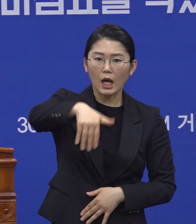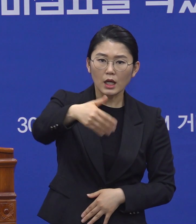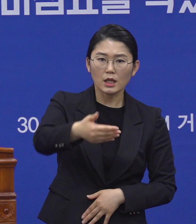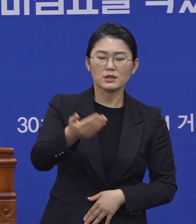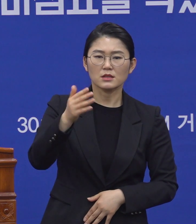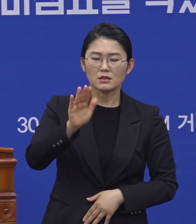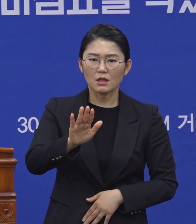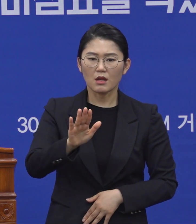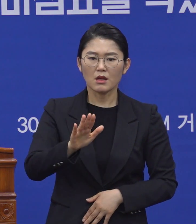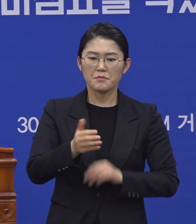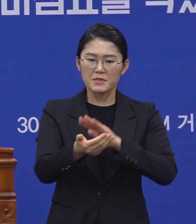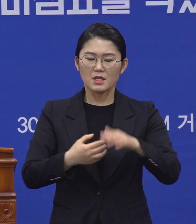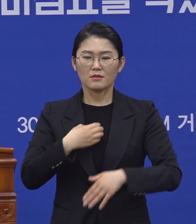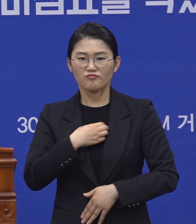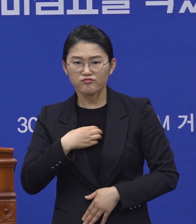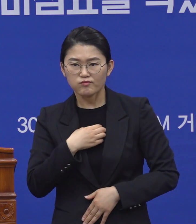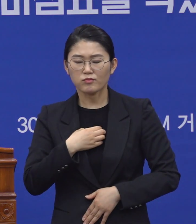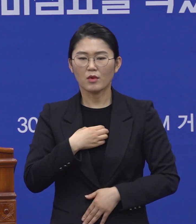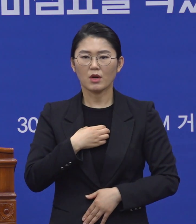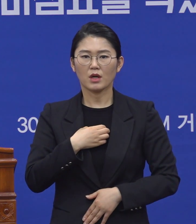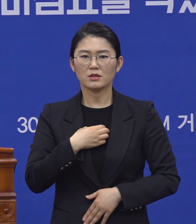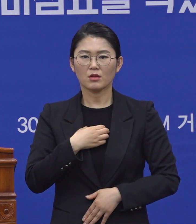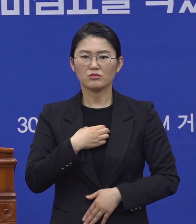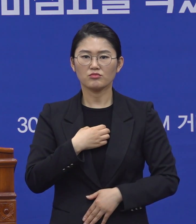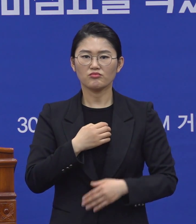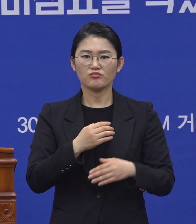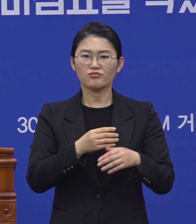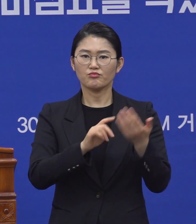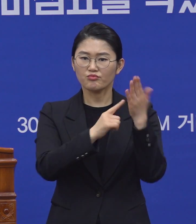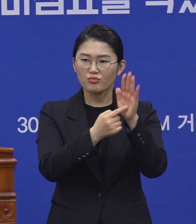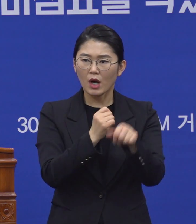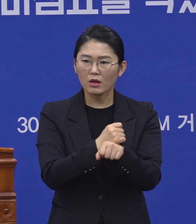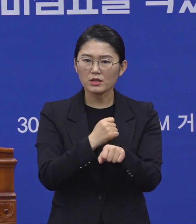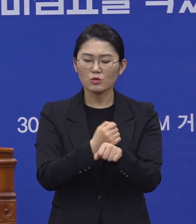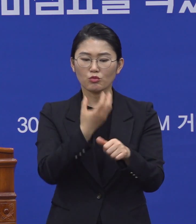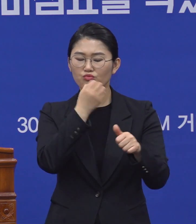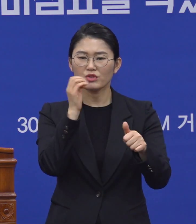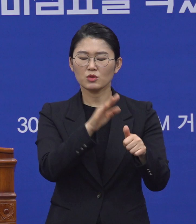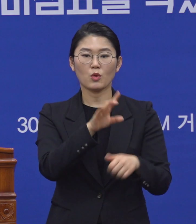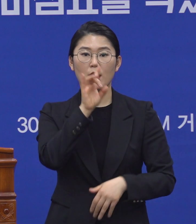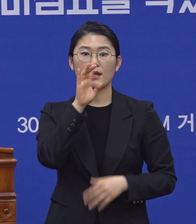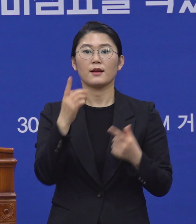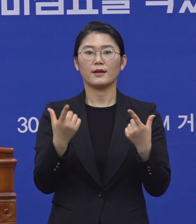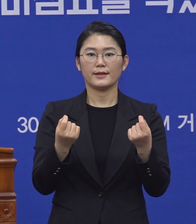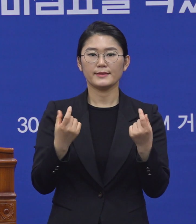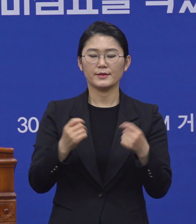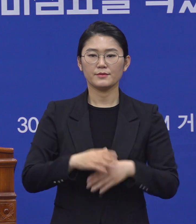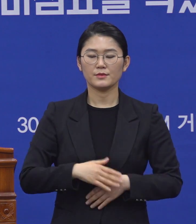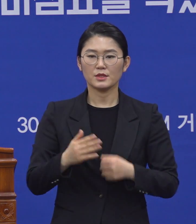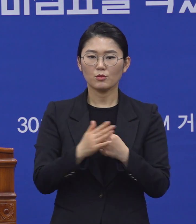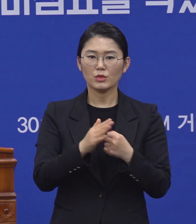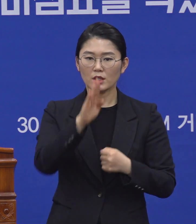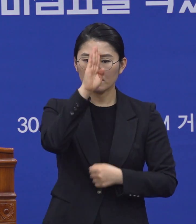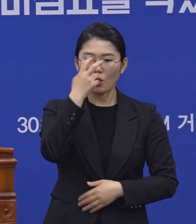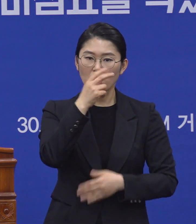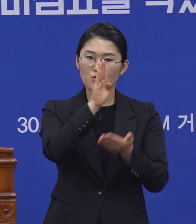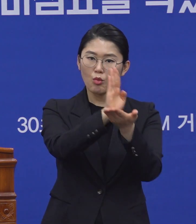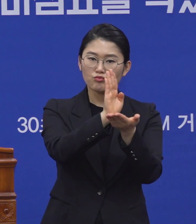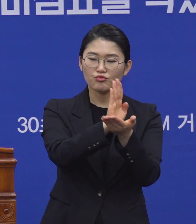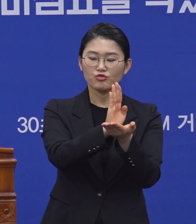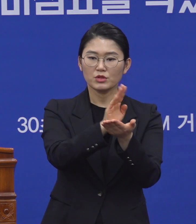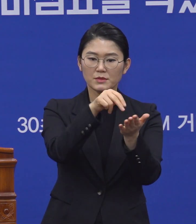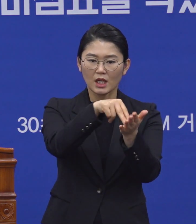우려를 전달하거나 이걸 또 무시하거나 해서는 안 된다고 생각합니다. 그런 부분들은 아마 질병관리본부에서